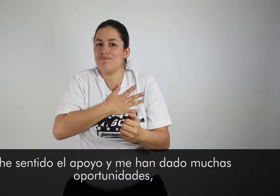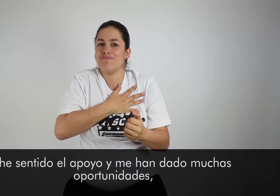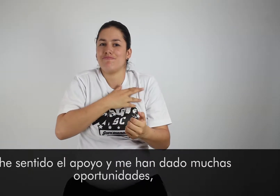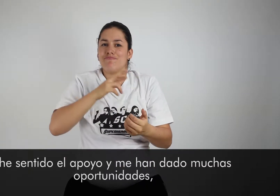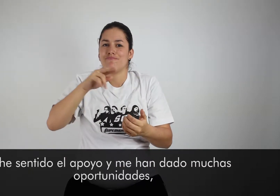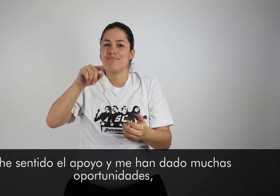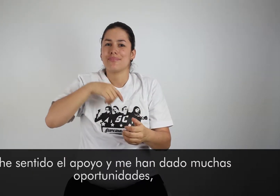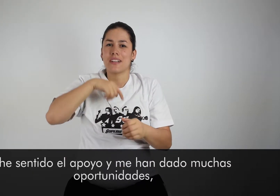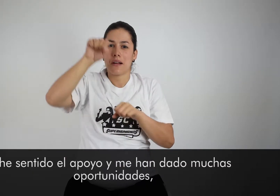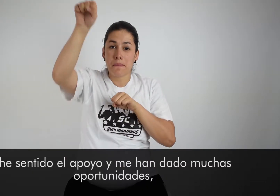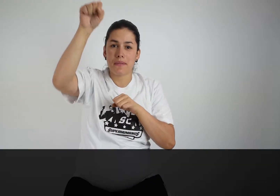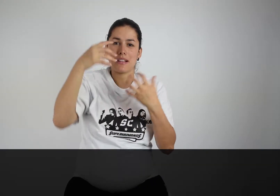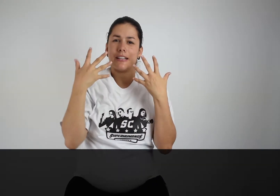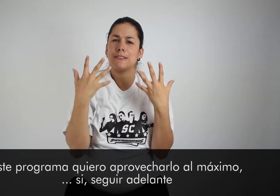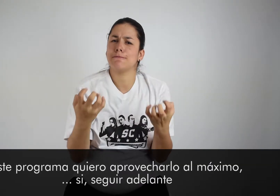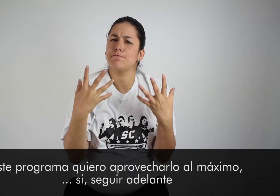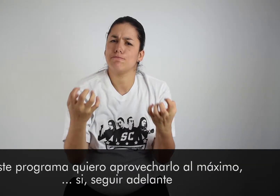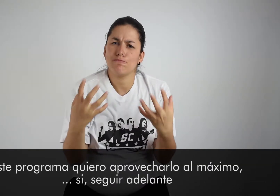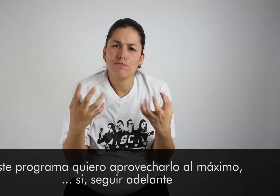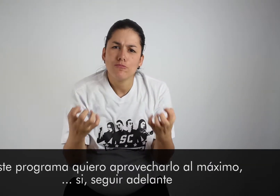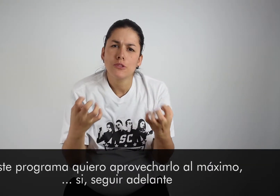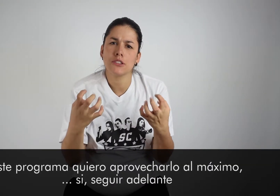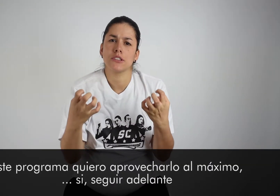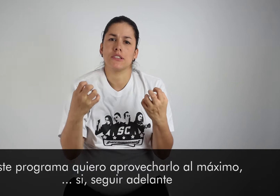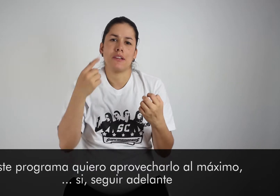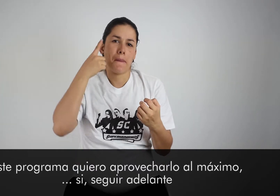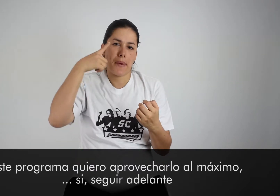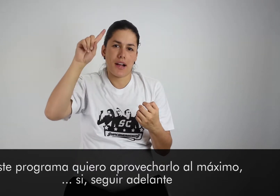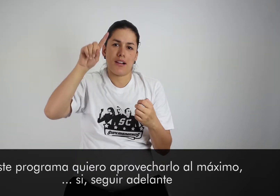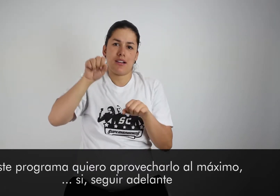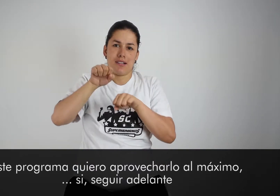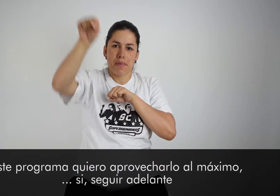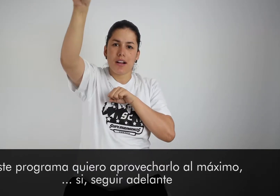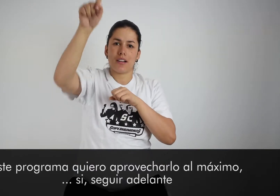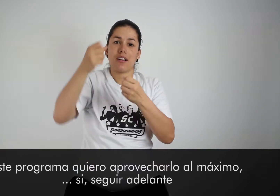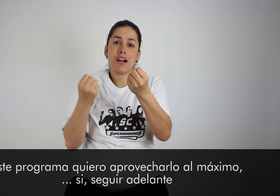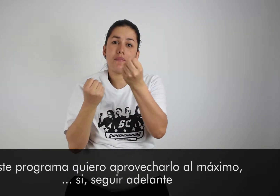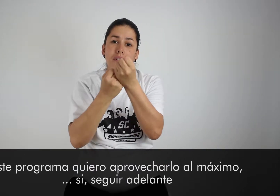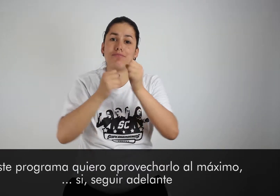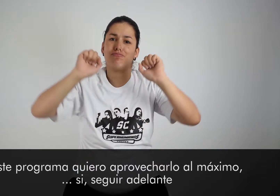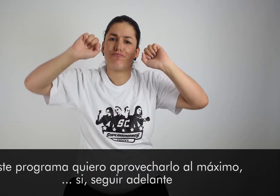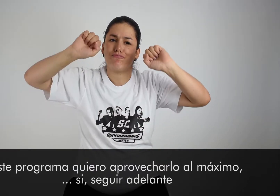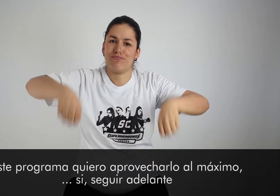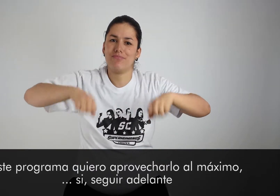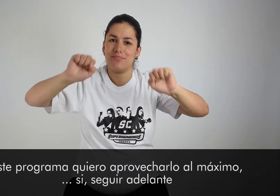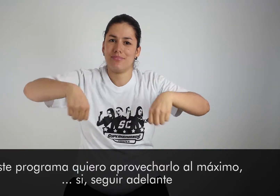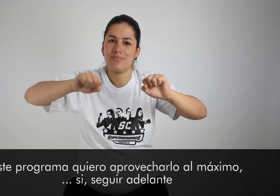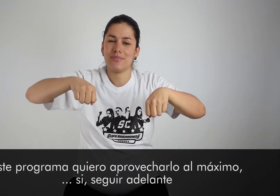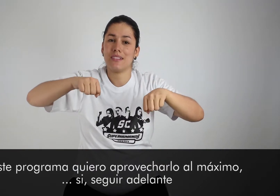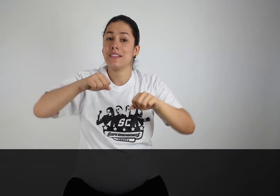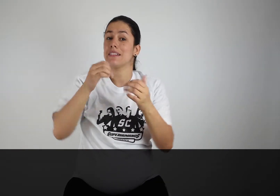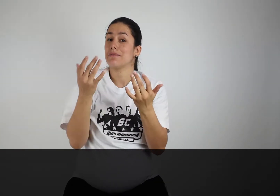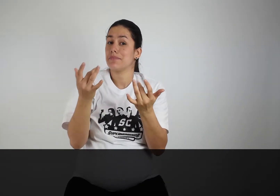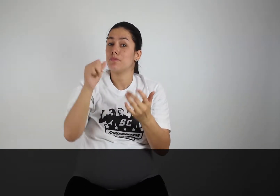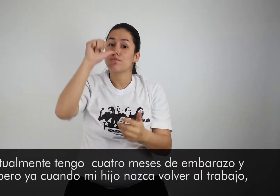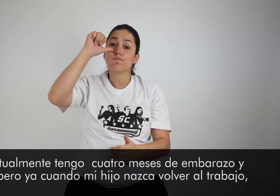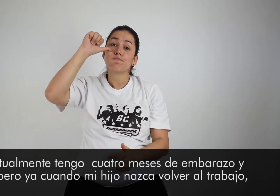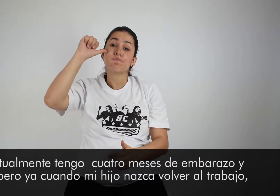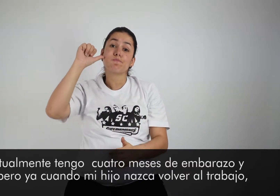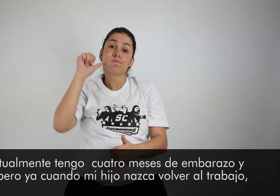muchas oportunidades. Este programa quiero aprovecharlo al máximo, seguir adelante. Actualmente tengo